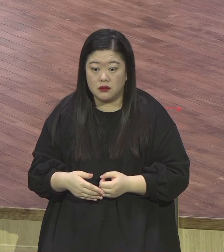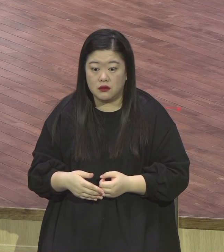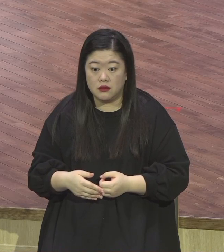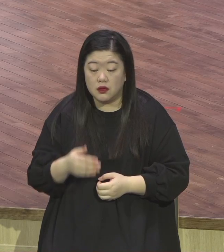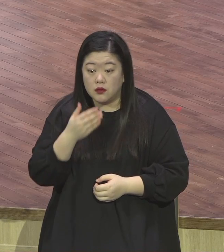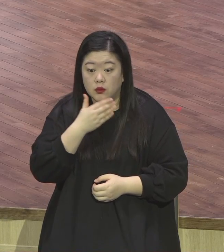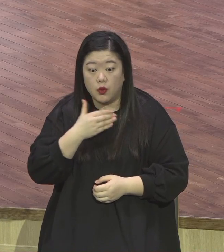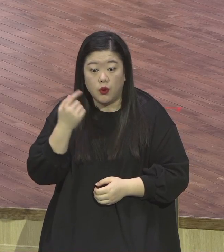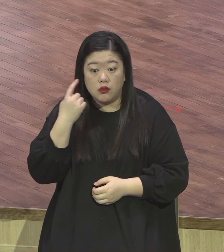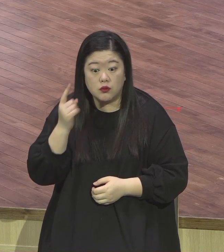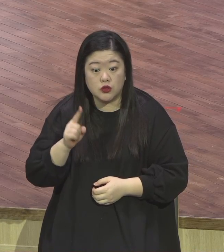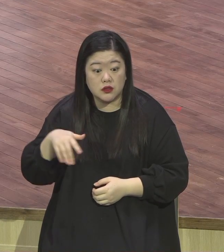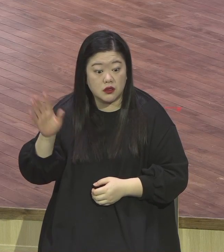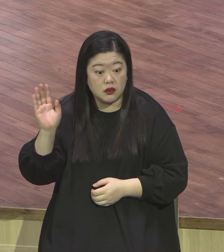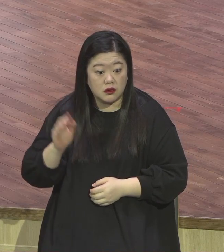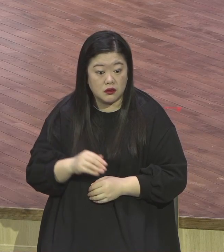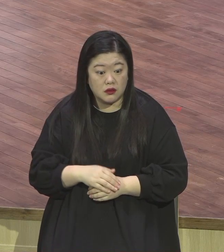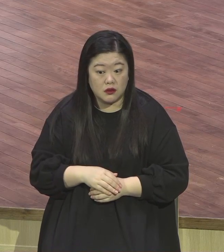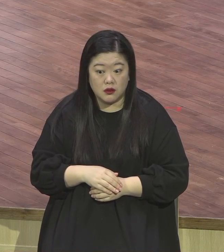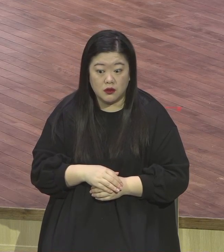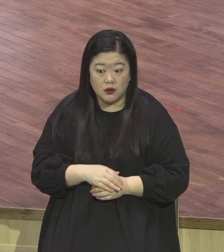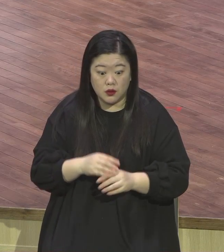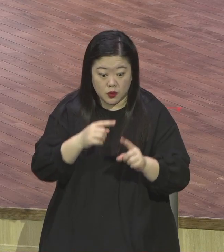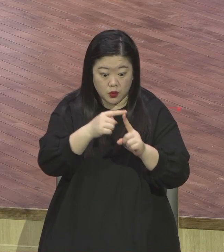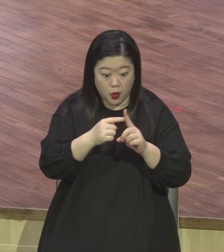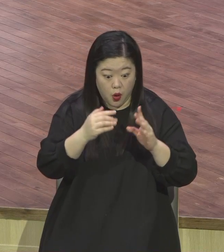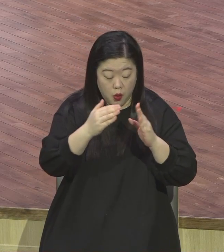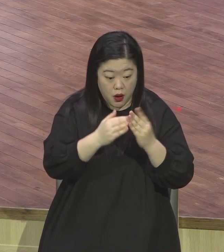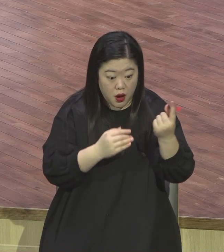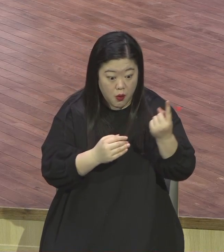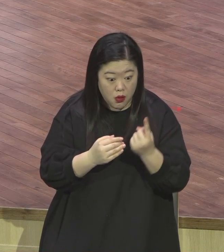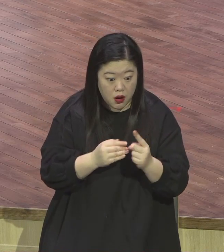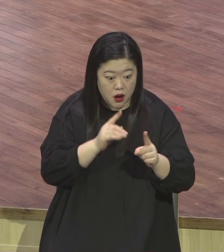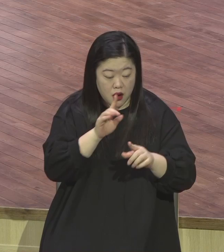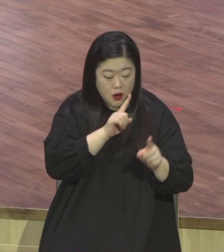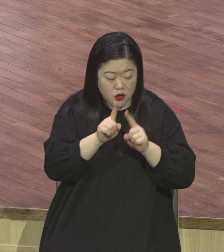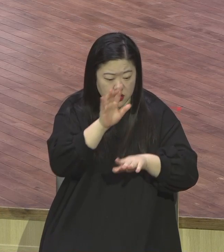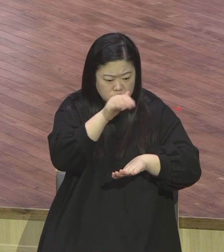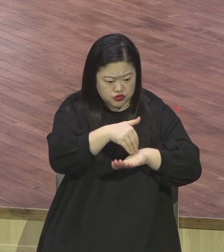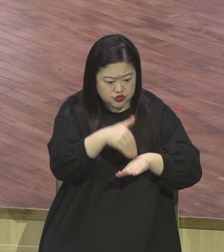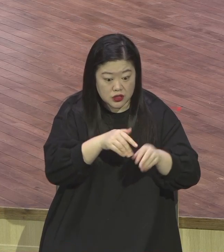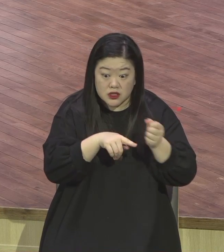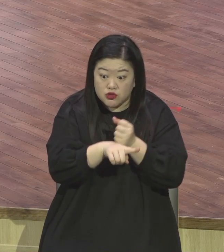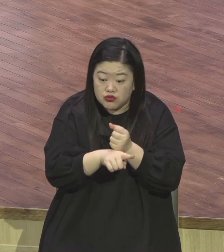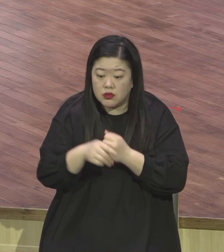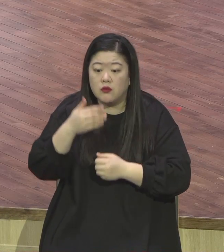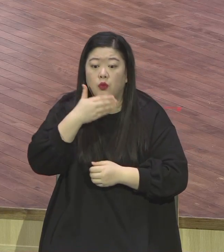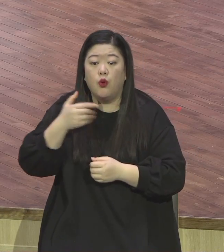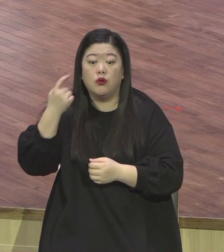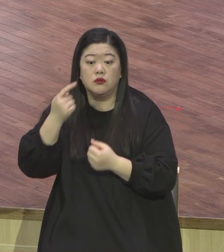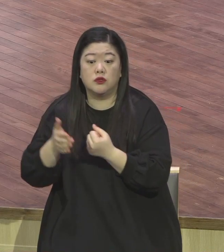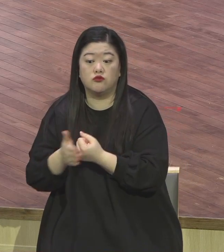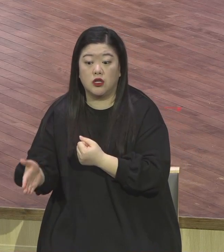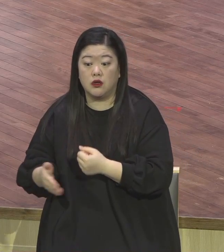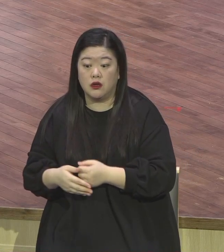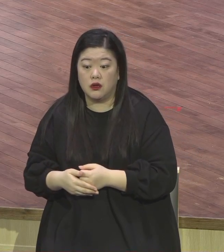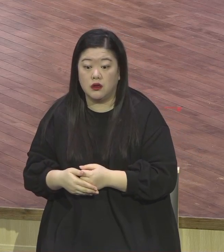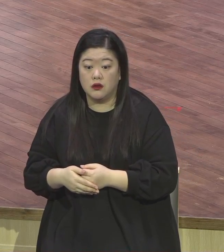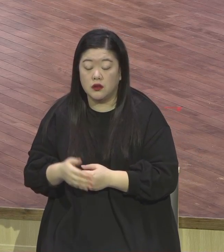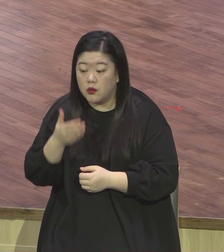본질을 놓치는 사단의 괴락에 걸려드는 겁니다. 본질을 놓치 비본질을 가지고 그래서 오늘 제목이 뭐요?